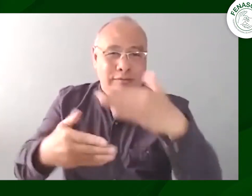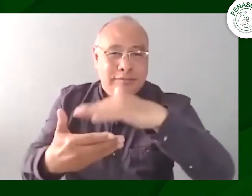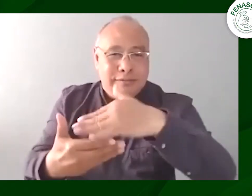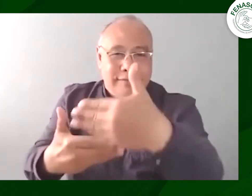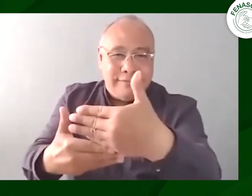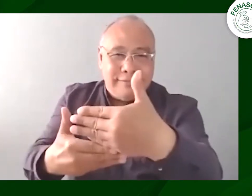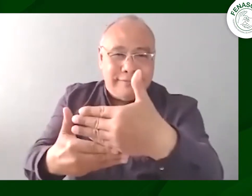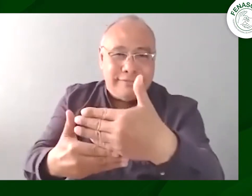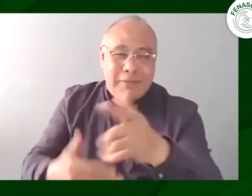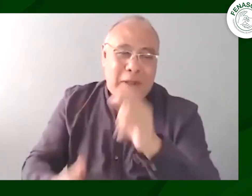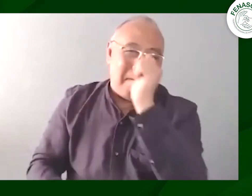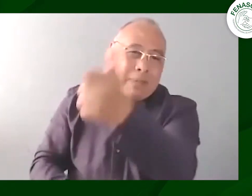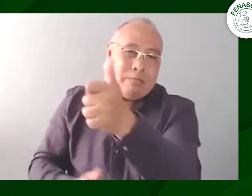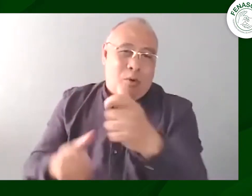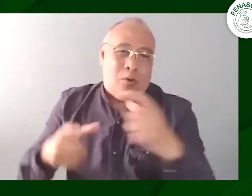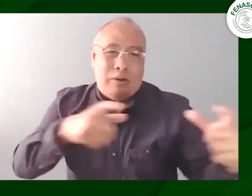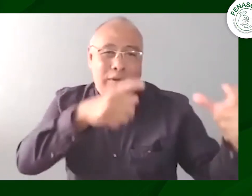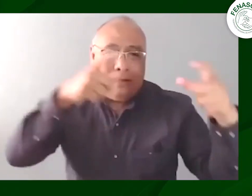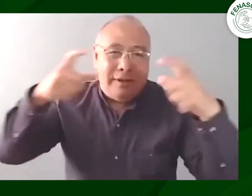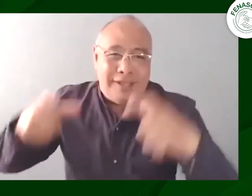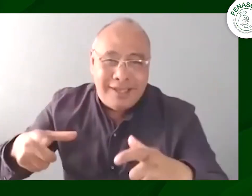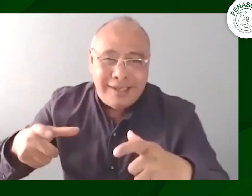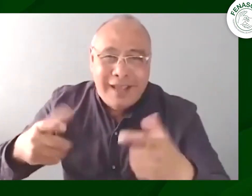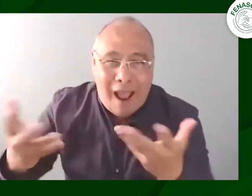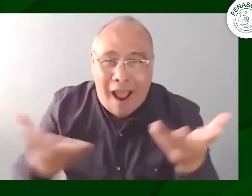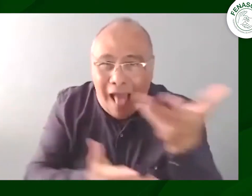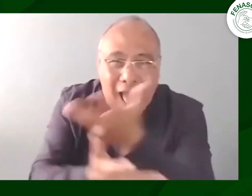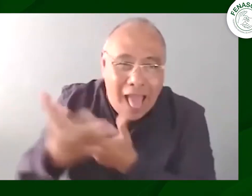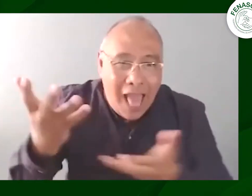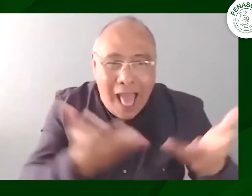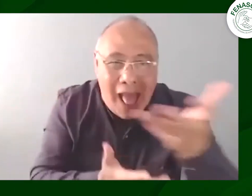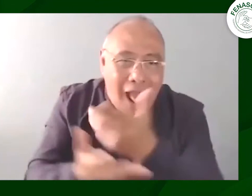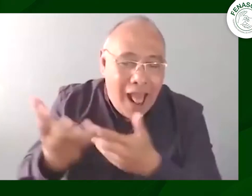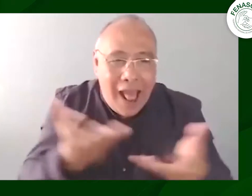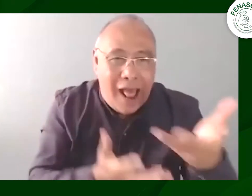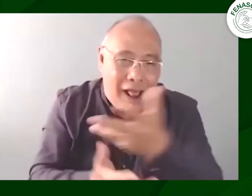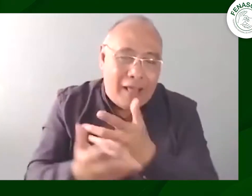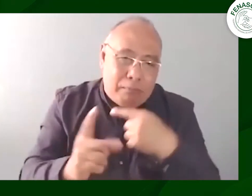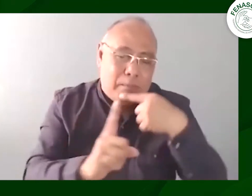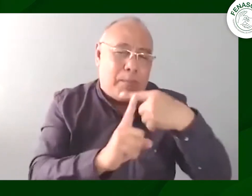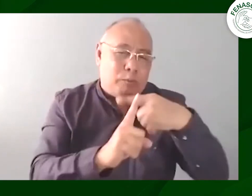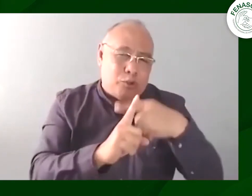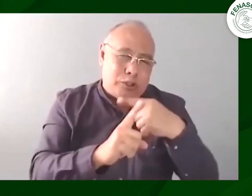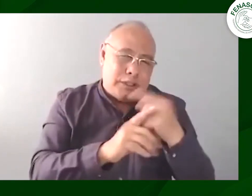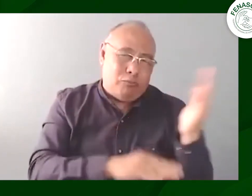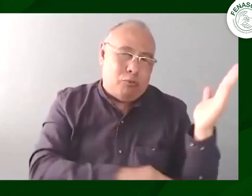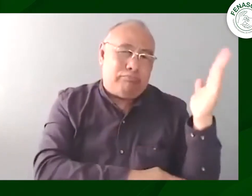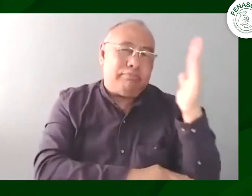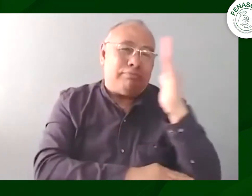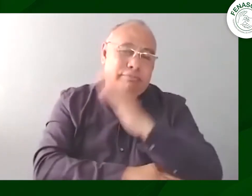y de hecho también lo que les comentábamos no solamente los que estuvieron en sitio sino las personas que también estuvieron